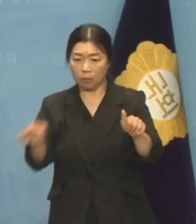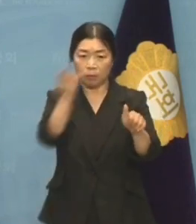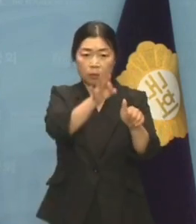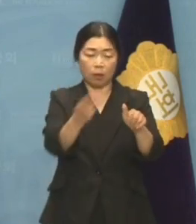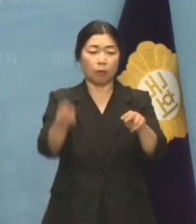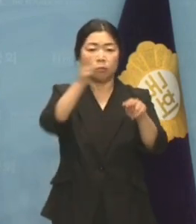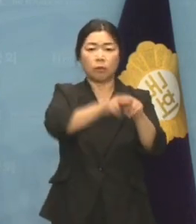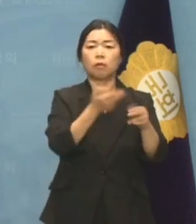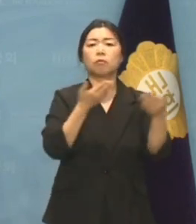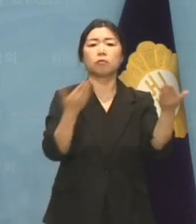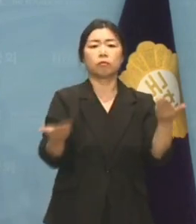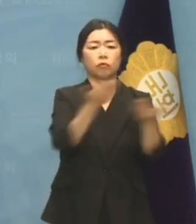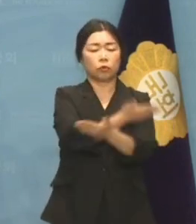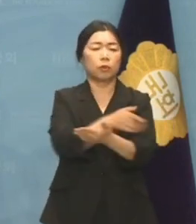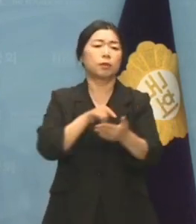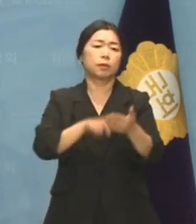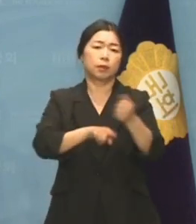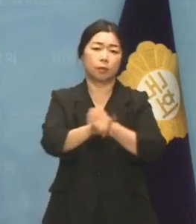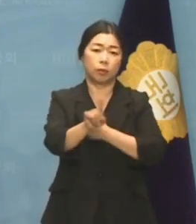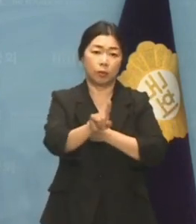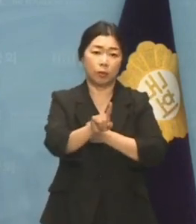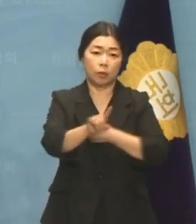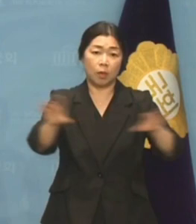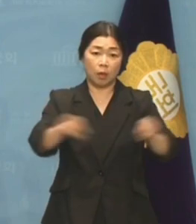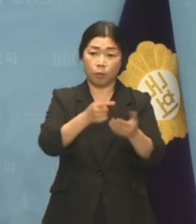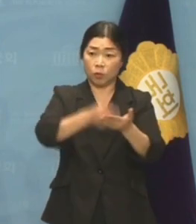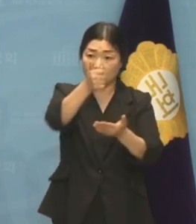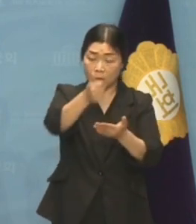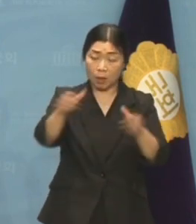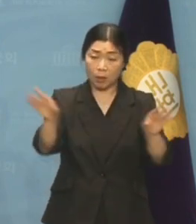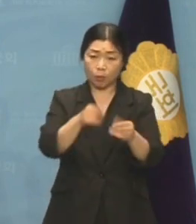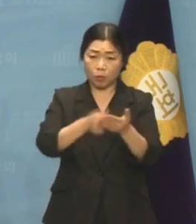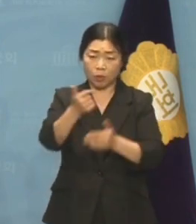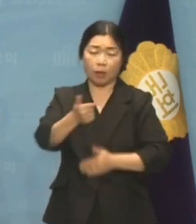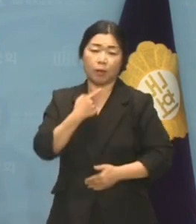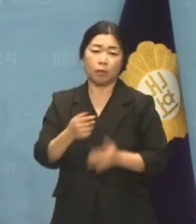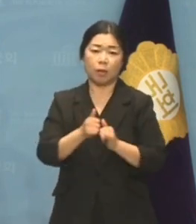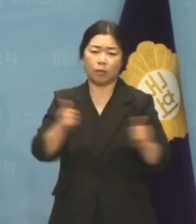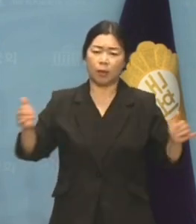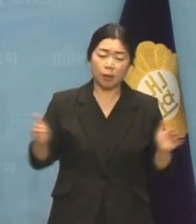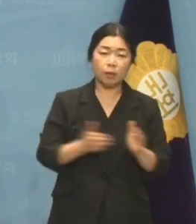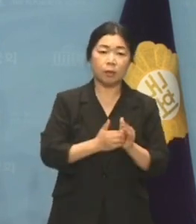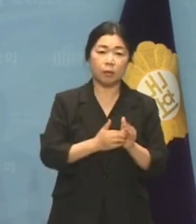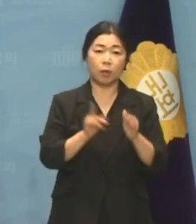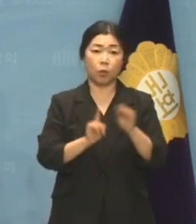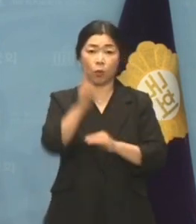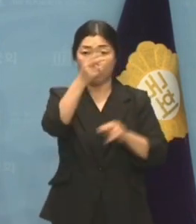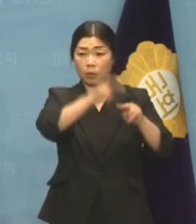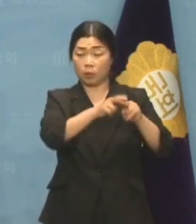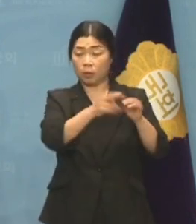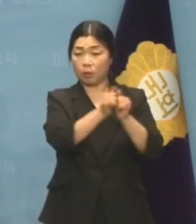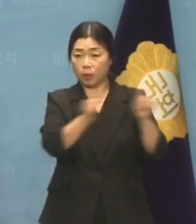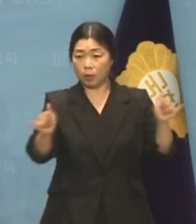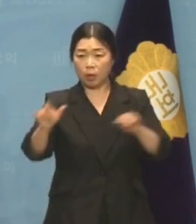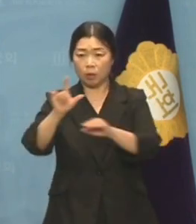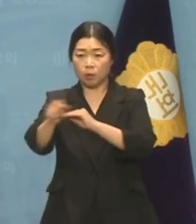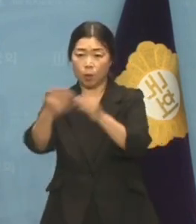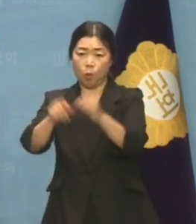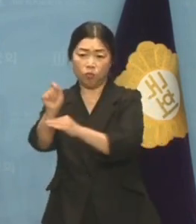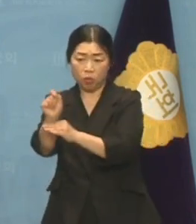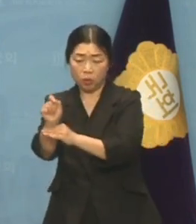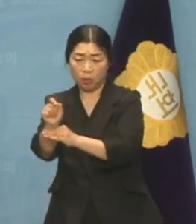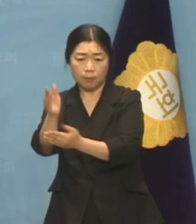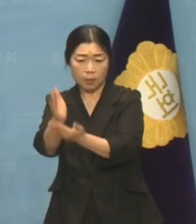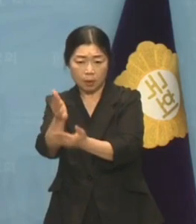전현직 사무총장 사무차장 1급 상임위원까지 최고위직 자녀들이 버젓이 지방공무원에서